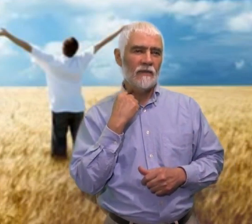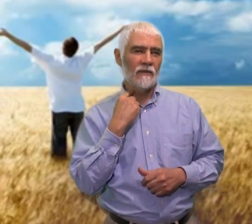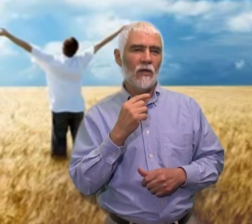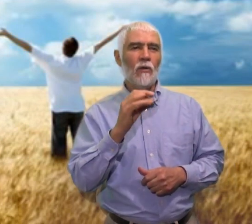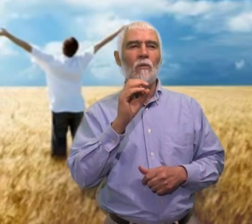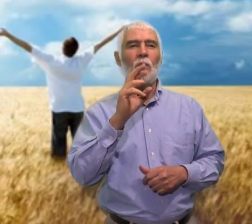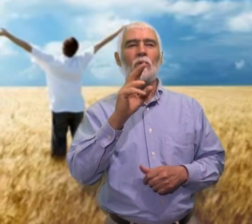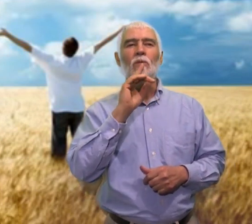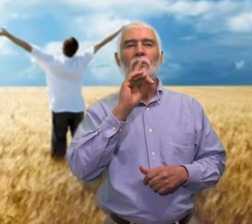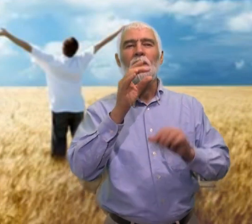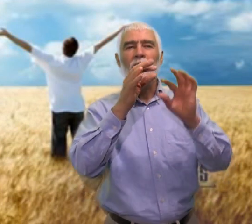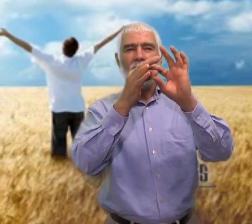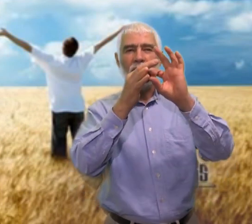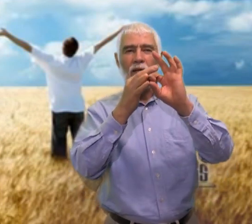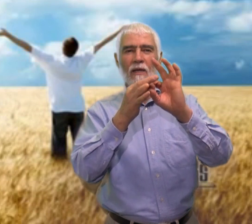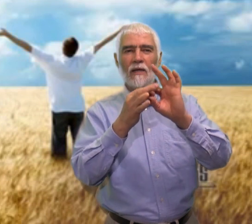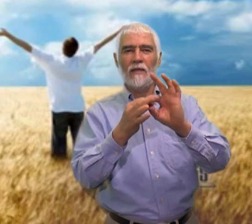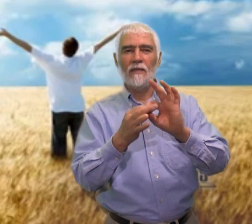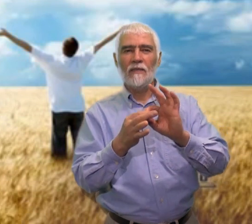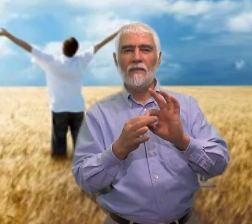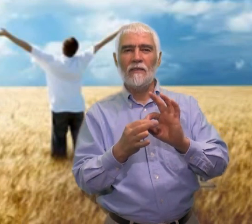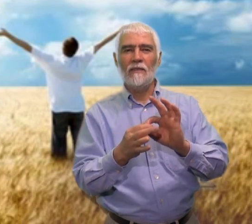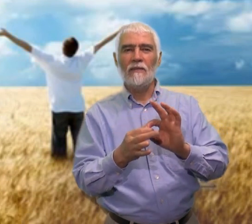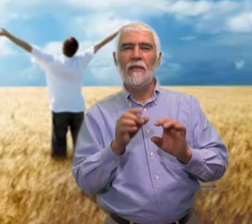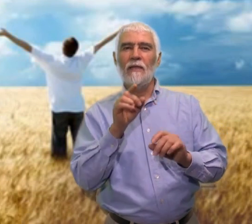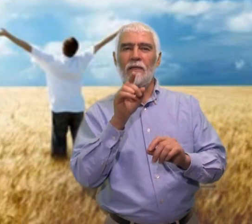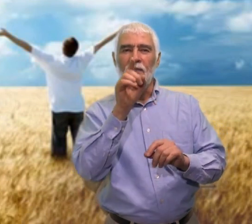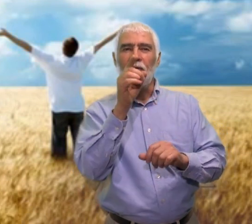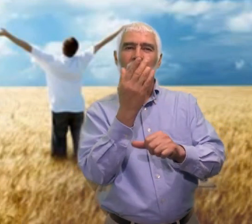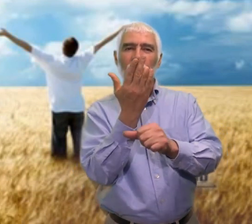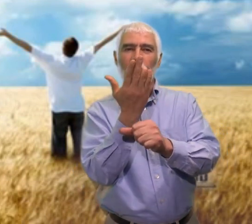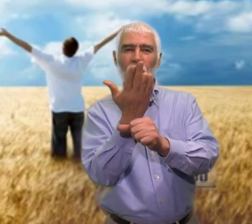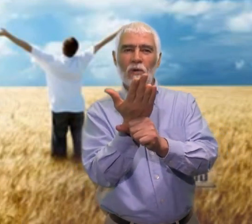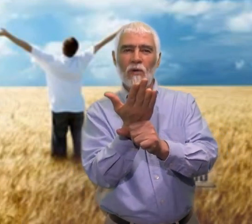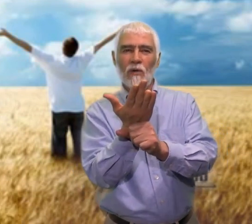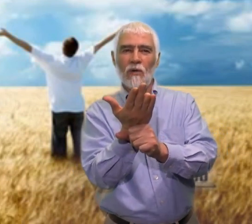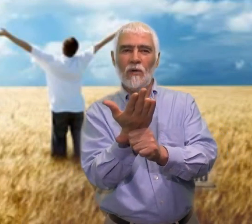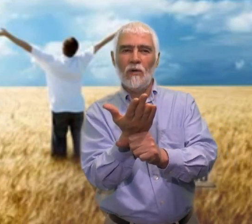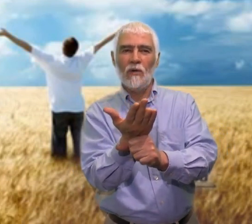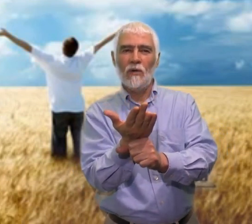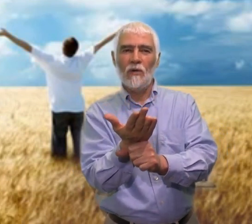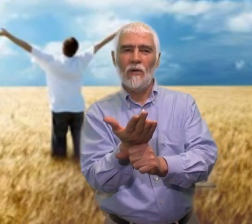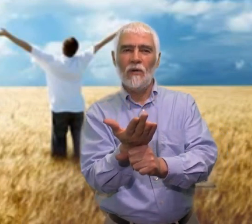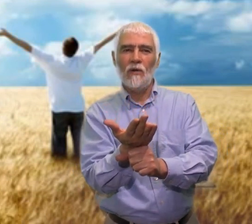Por tu gracia, te imploro,